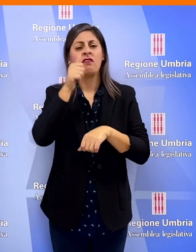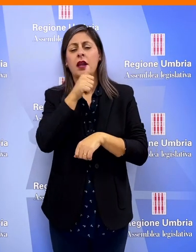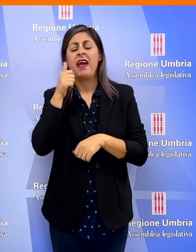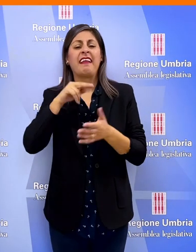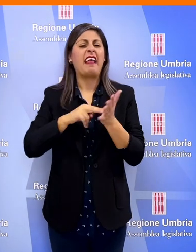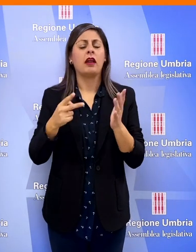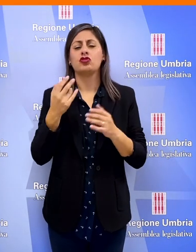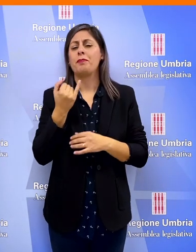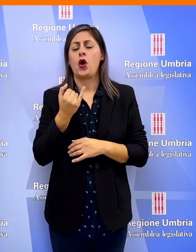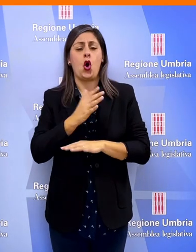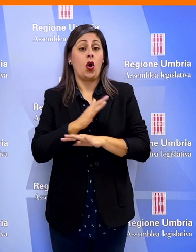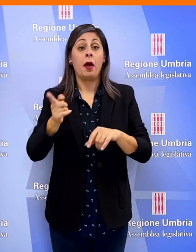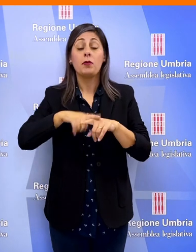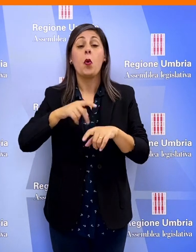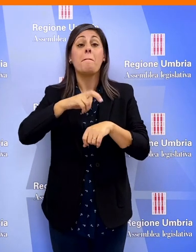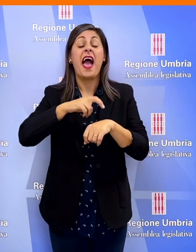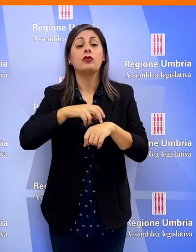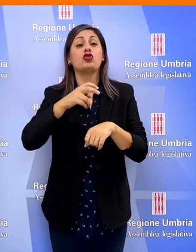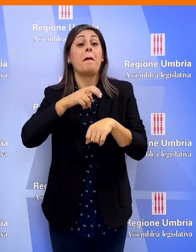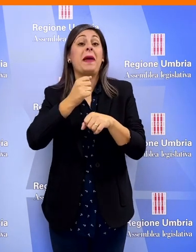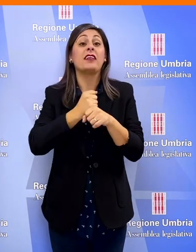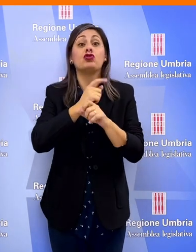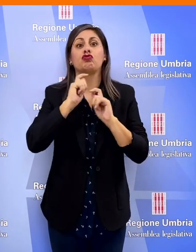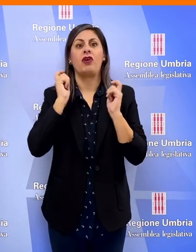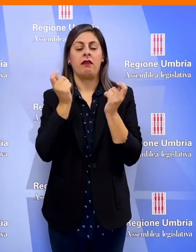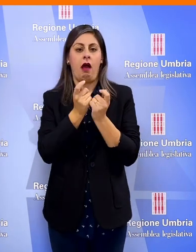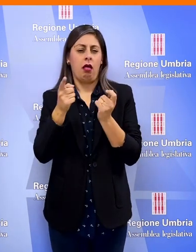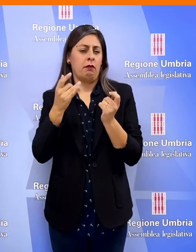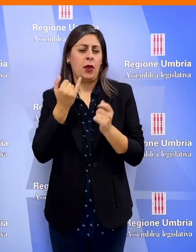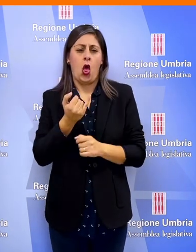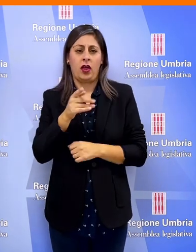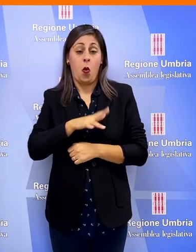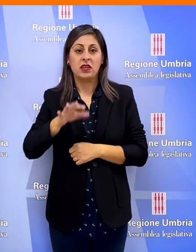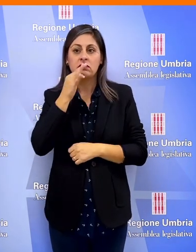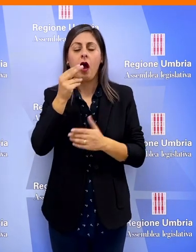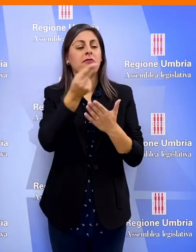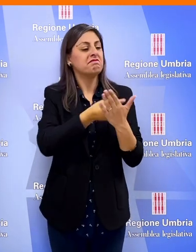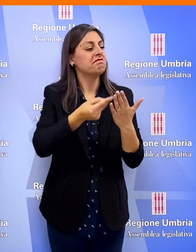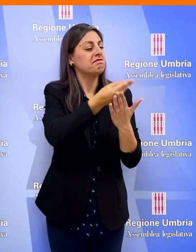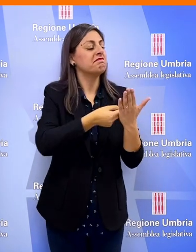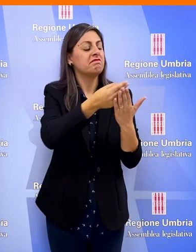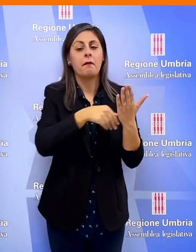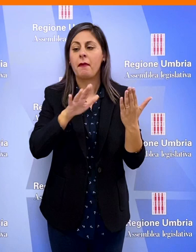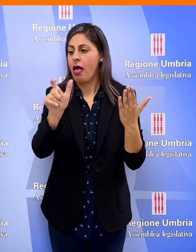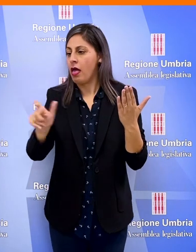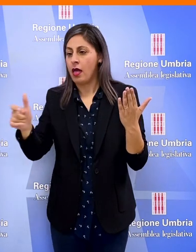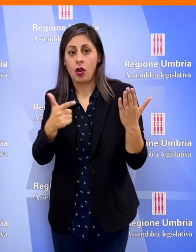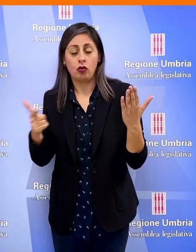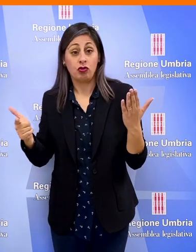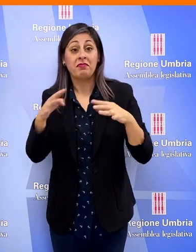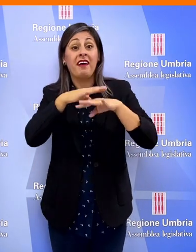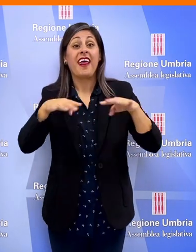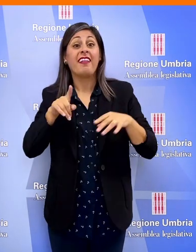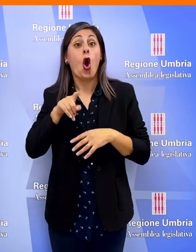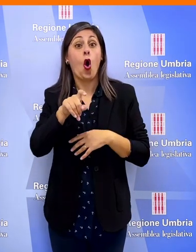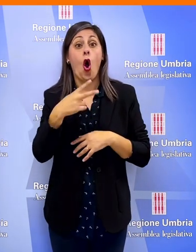medici che come infermieri e tecnici nonché medici di medicina generale un rischio quindi programmare servizi senza chi li tiene in piedi la